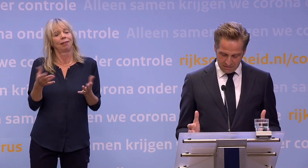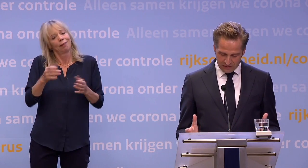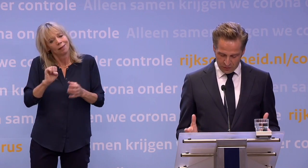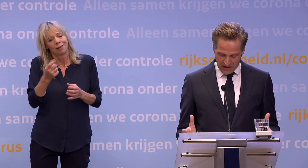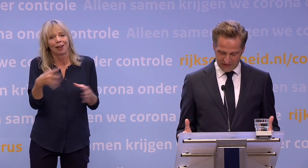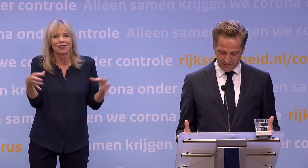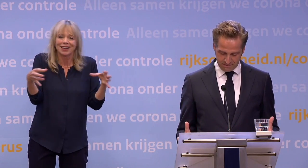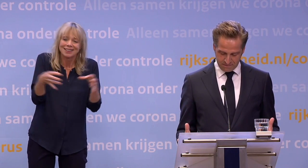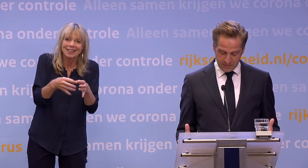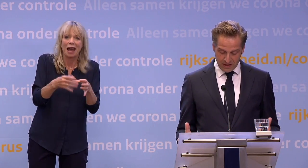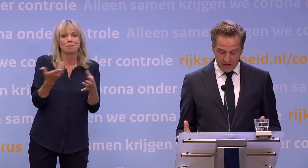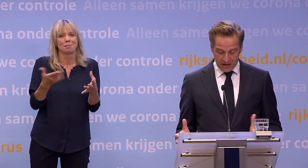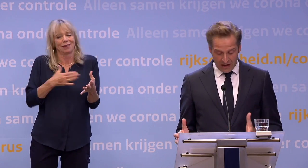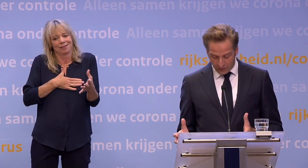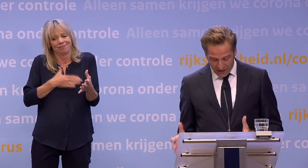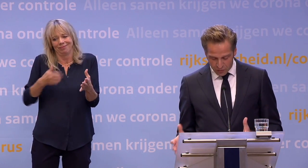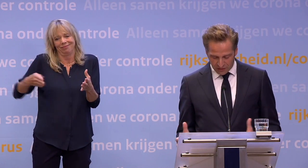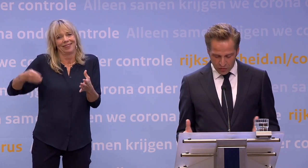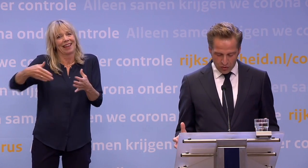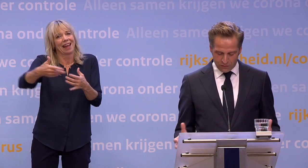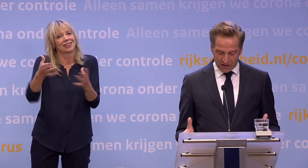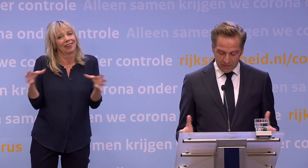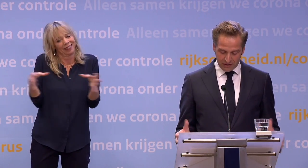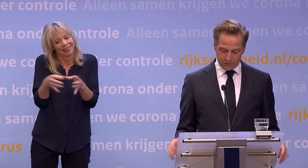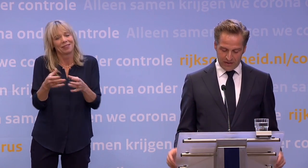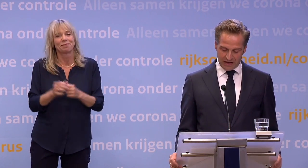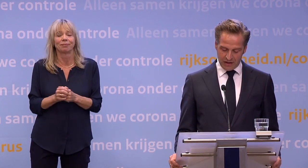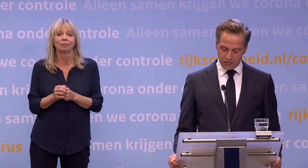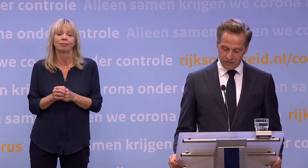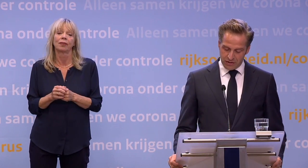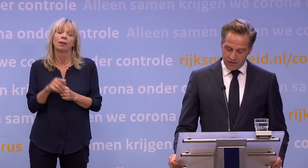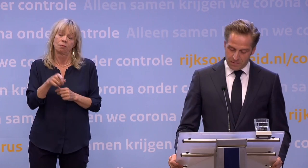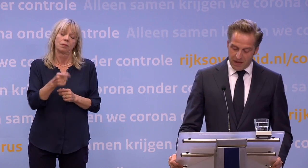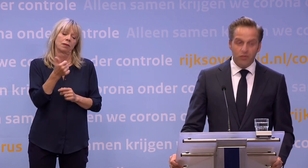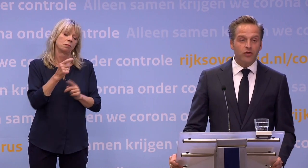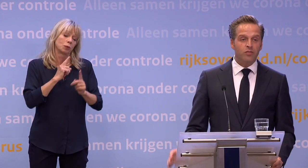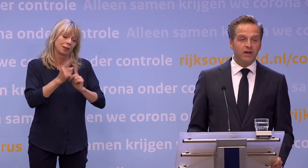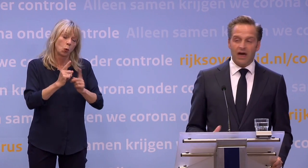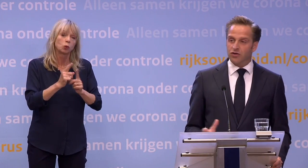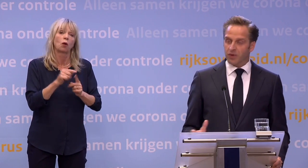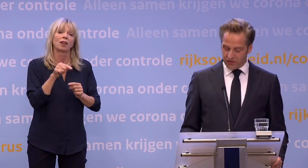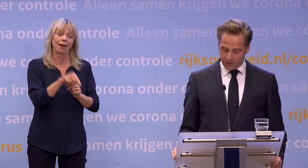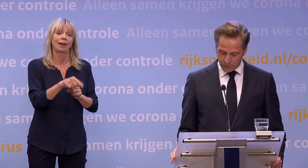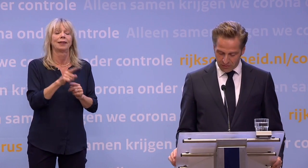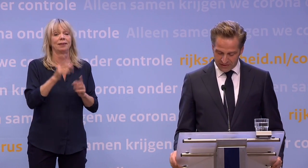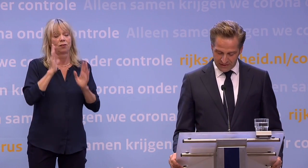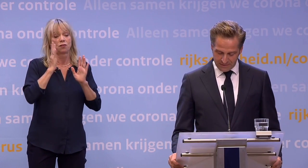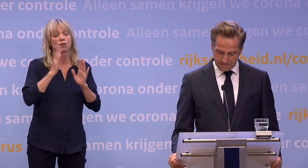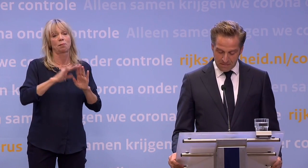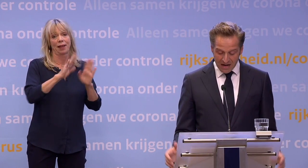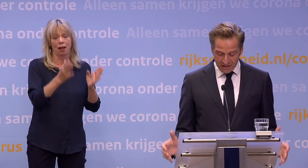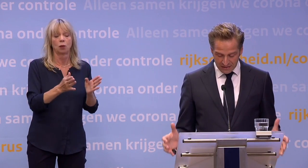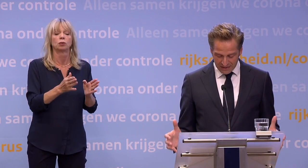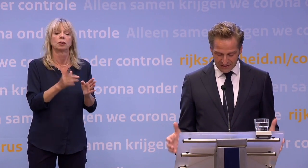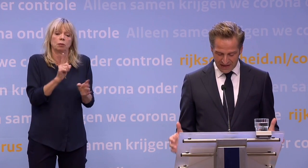zijn met hun naasten. En uiteraard moet het in goed overleg binnen de verpleeghuizen... ...en moet het ook binnen de huizen praktisch uitvoerbaar zijn.